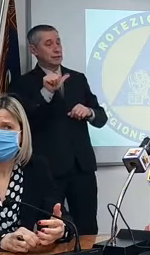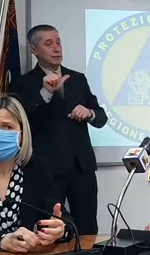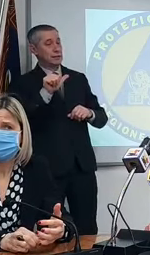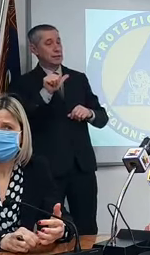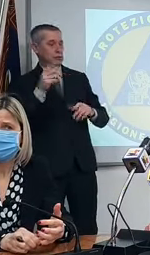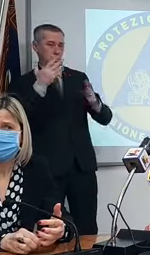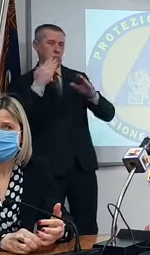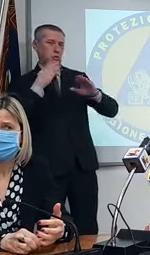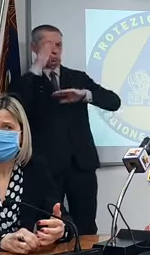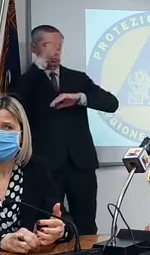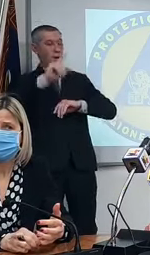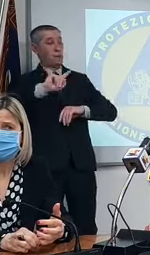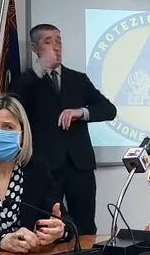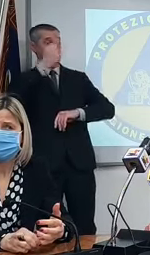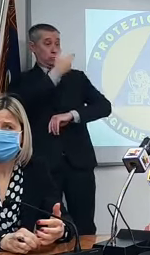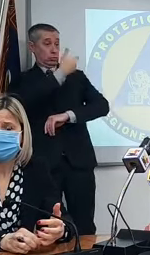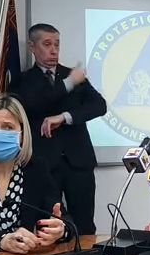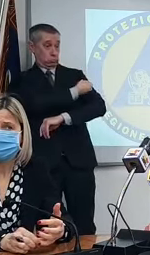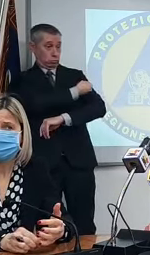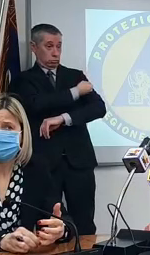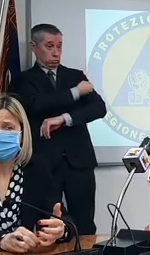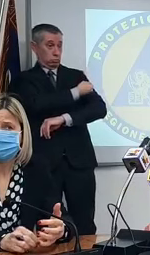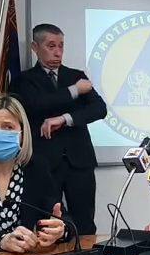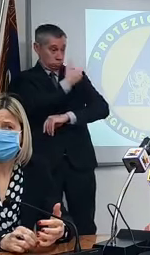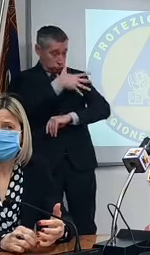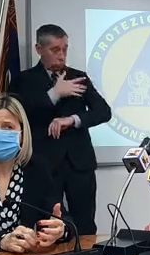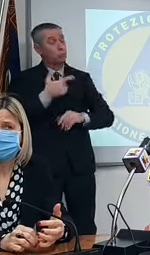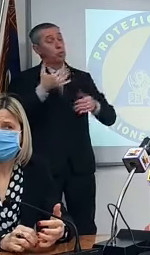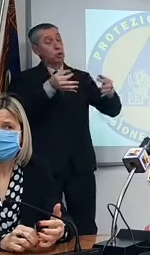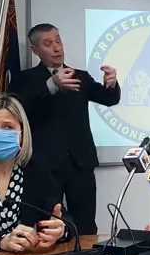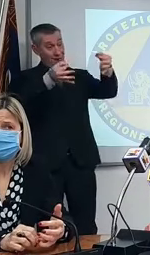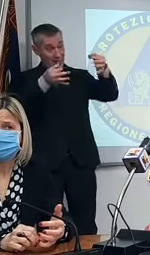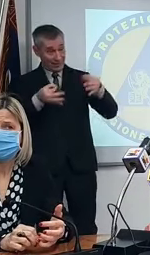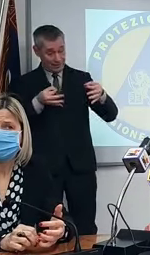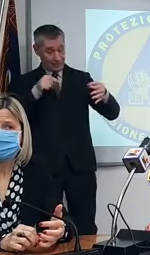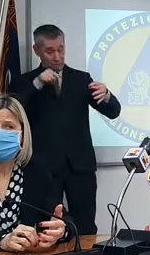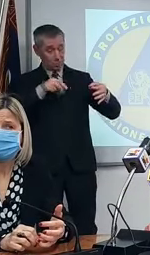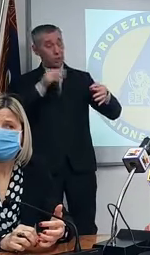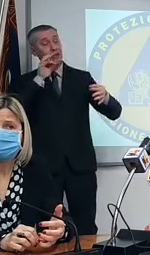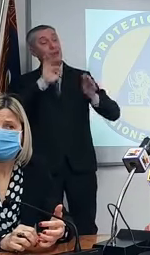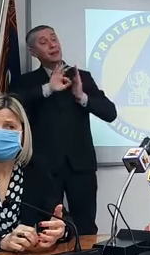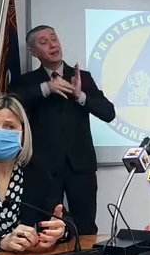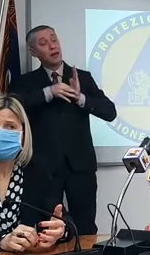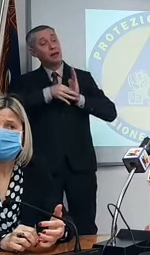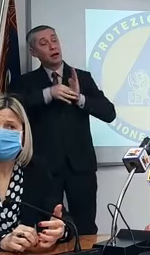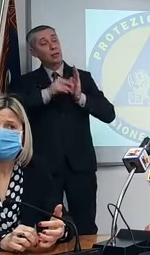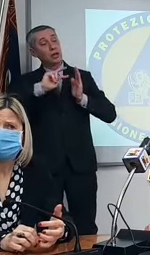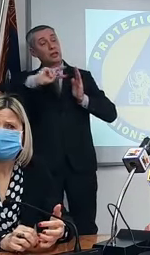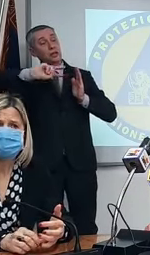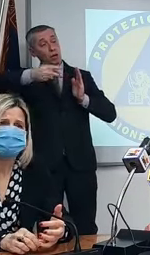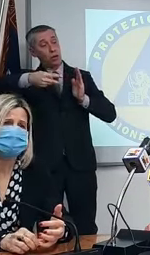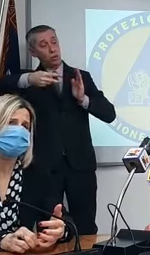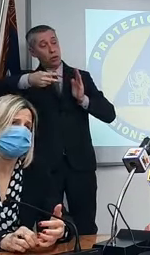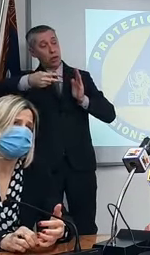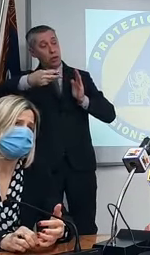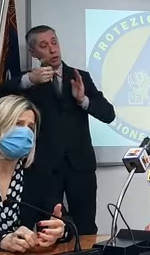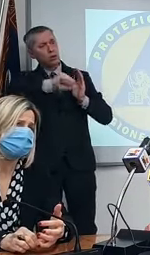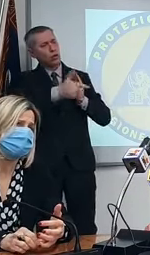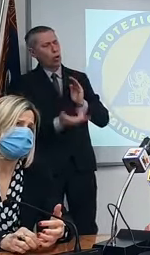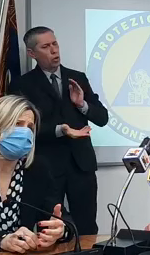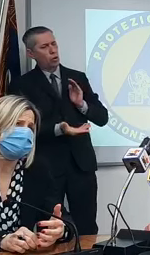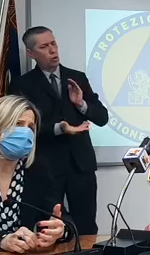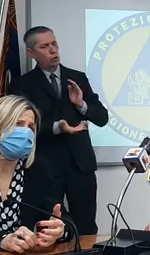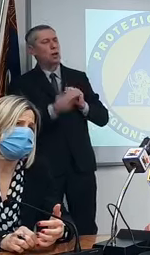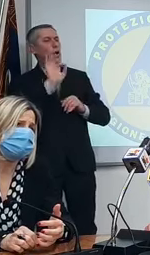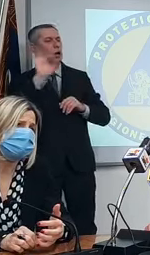la prima dose viene consegnato un foglietto con la data del richiamo oppure no perché arrivano segnalazioni di persone